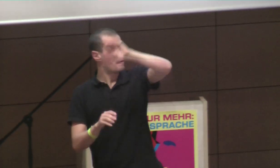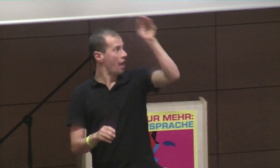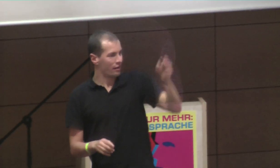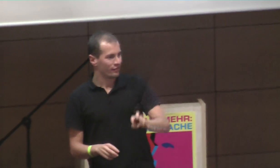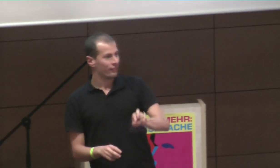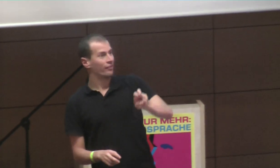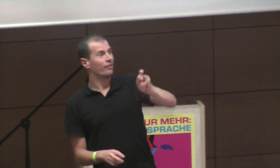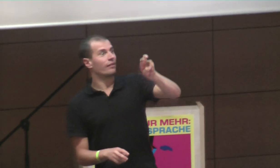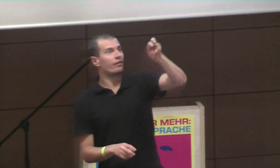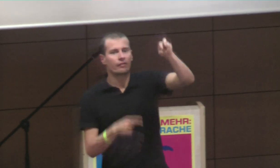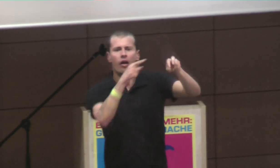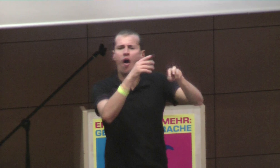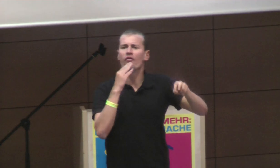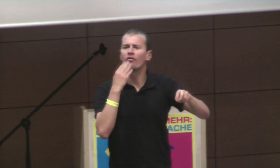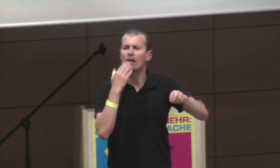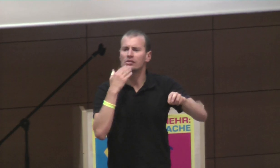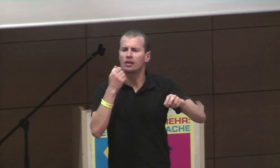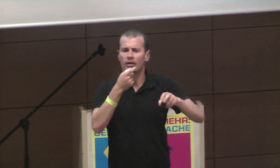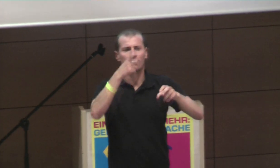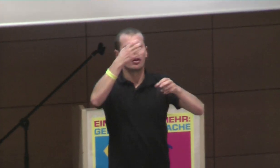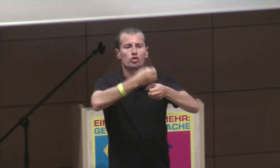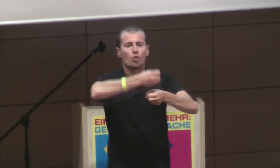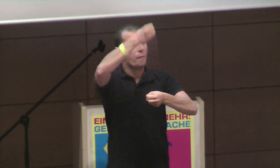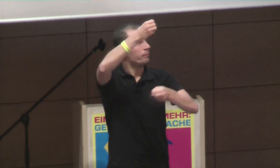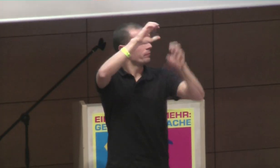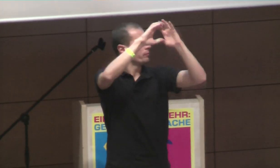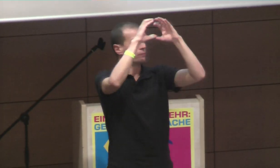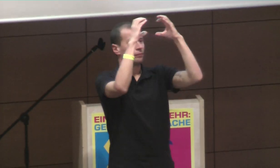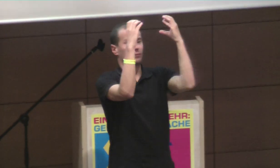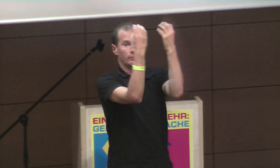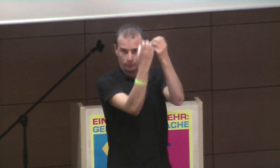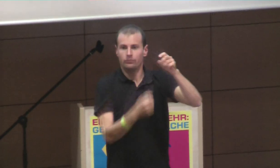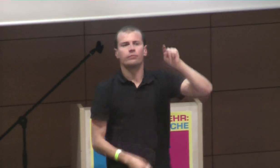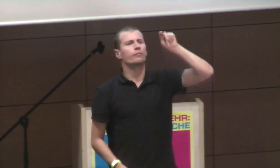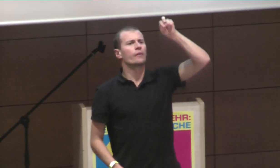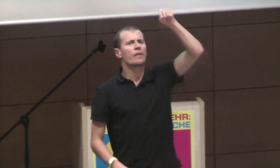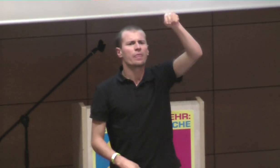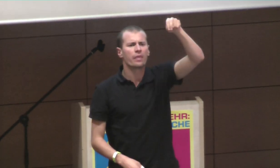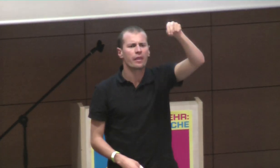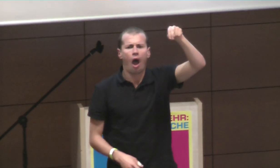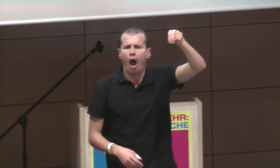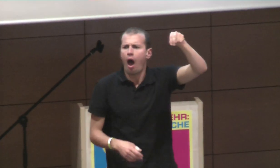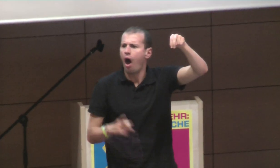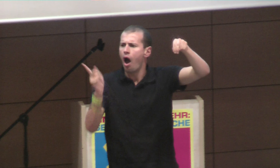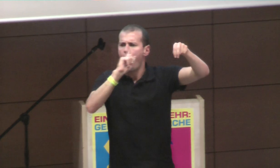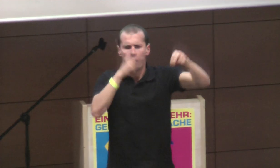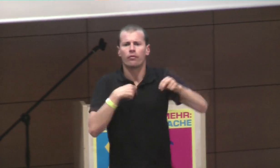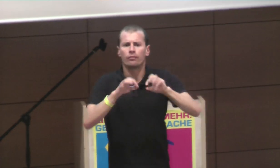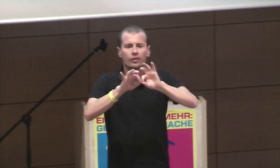gerne diskutieren, und, ähm, so ganz heiß diskutieren, man muss dann einfach mal, äh, auf einen Berg klettern, vielleicht auch einen Berg oder einen